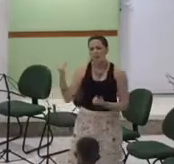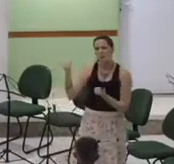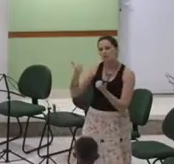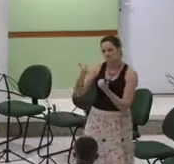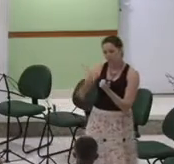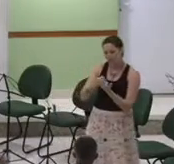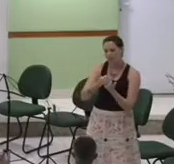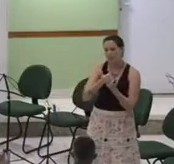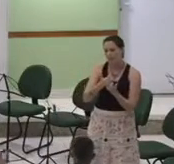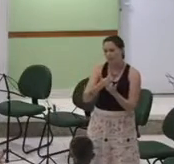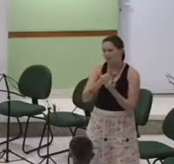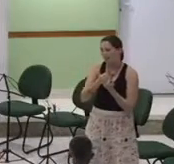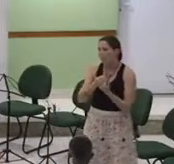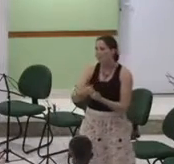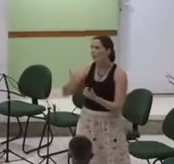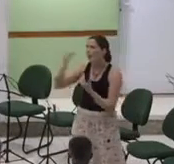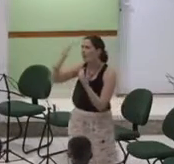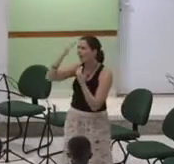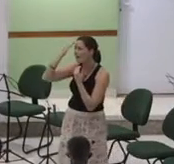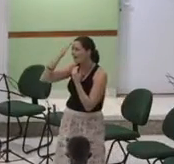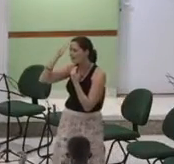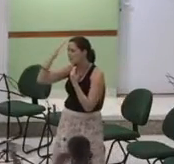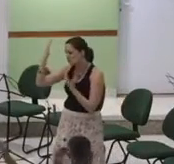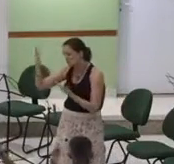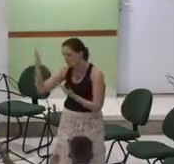agradeço